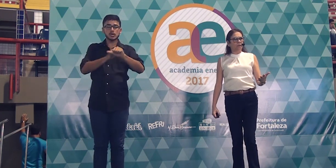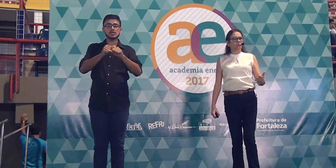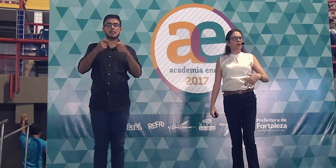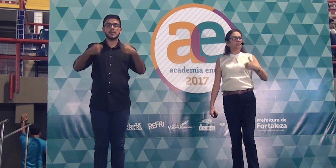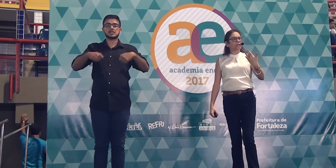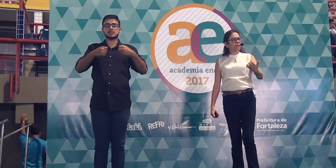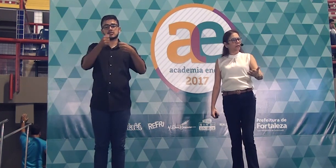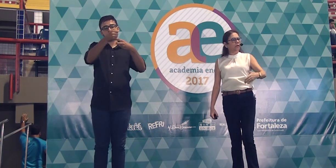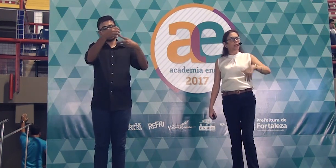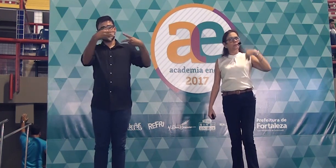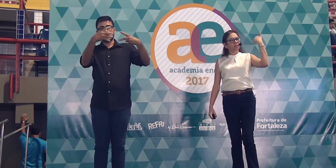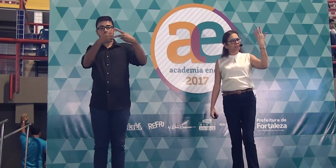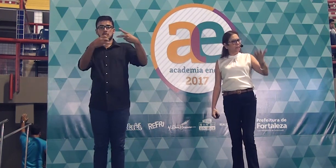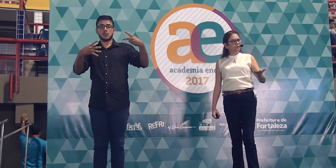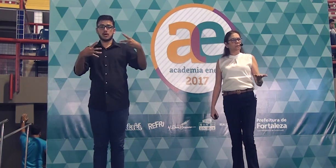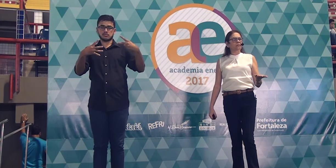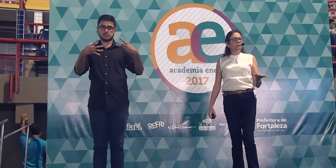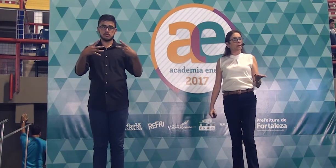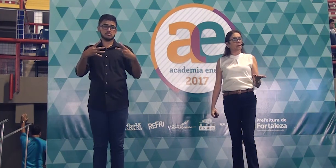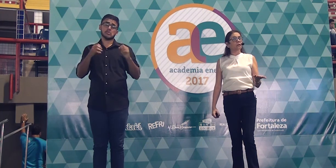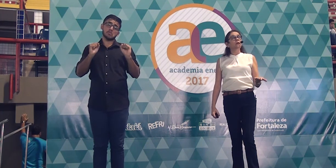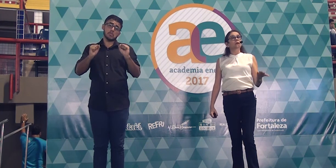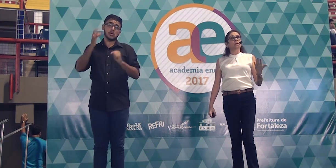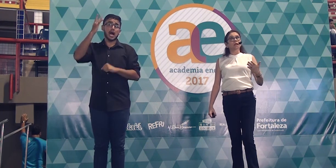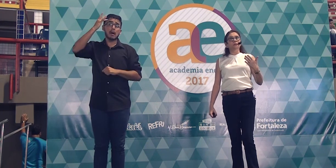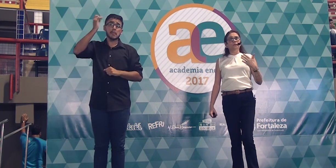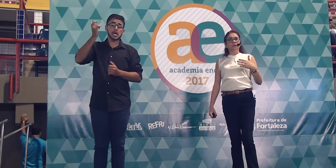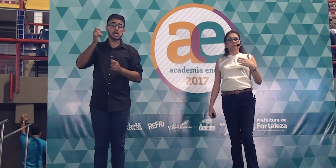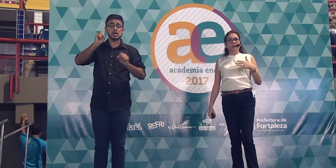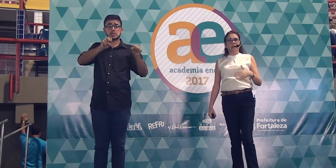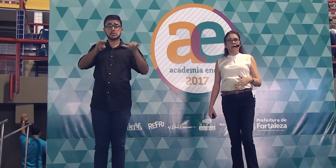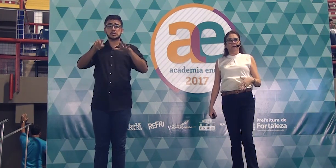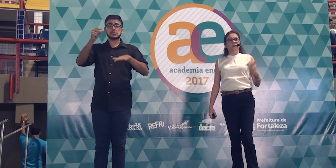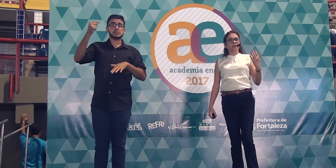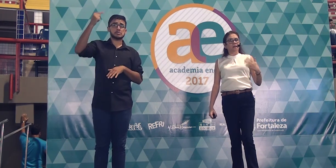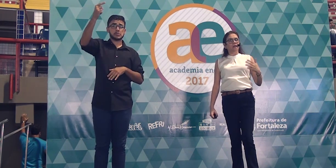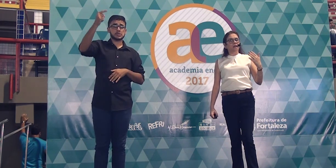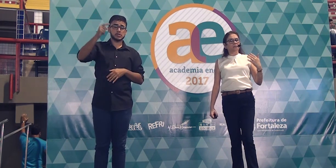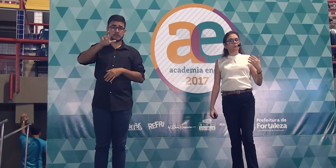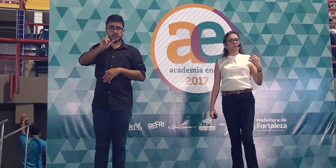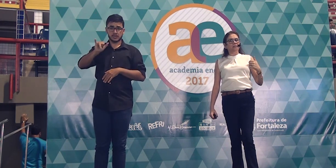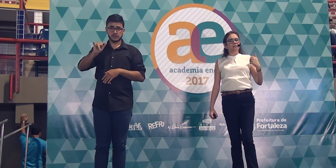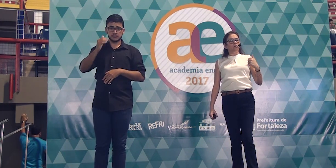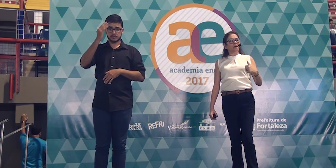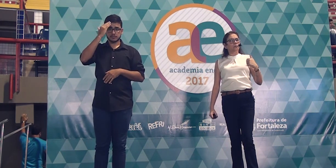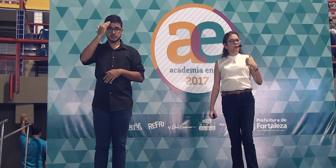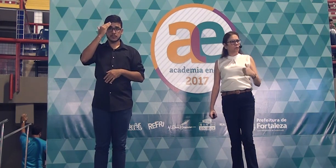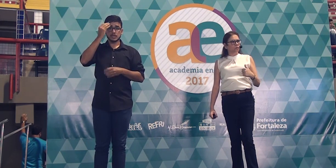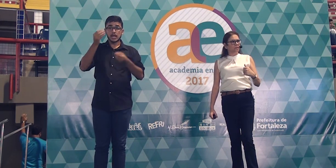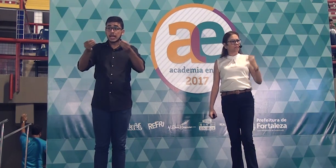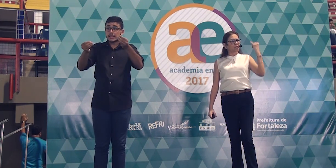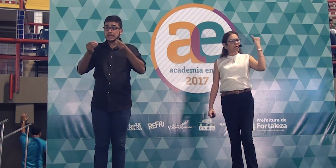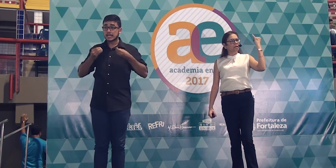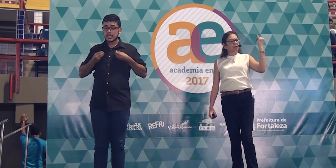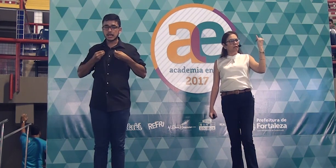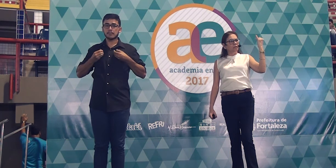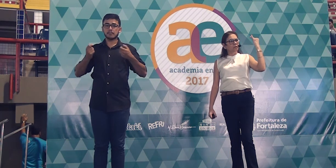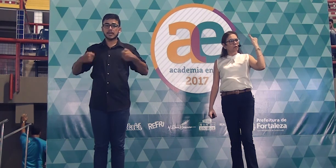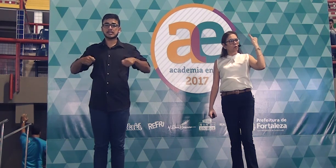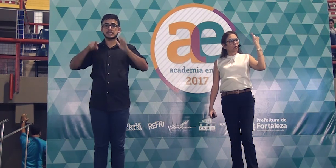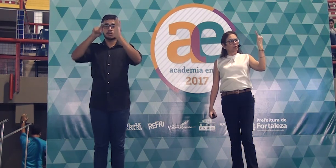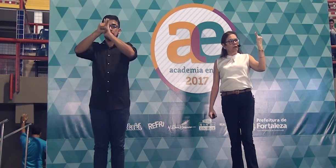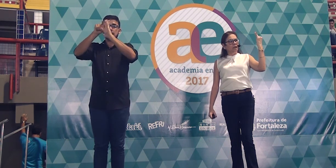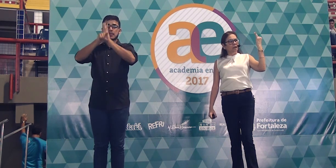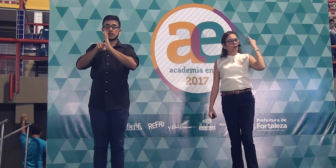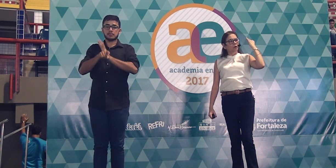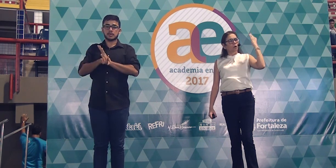treinamento. Pode ser amanhã, pode ser na próxima semana. Quem for entregar, vai ter que responder essas quatro perguntas. Quem,